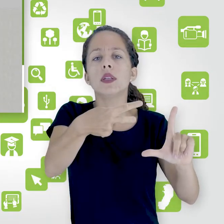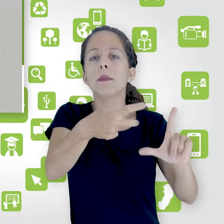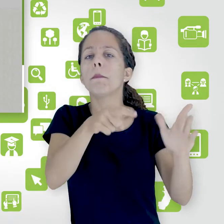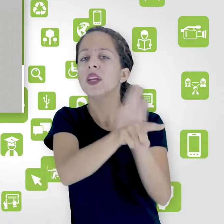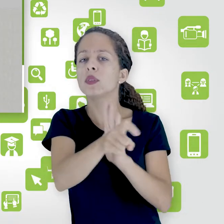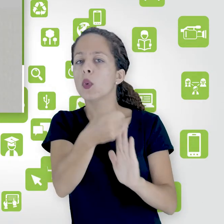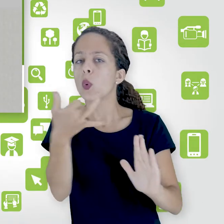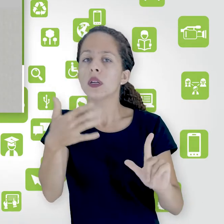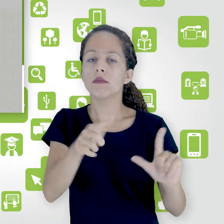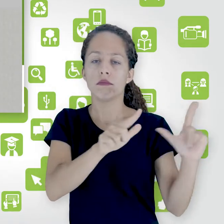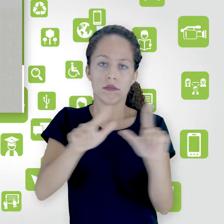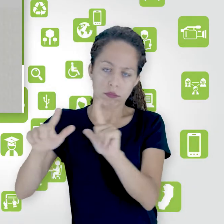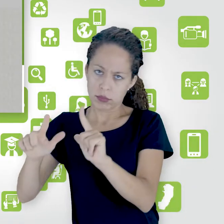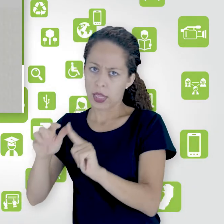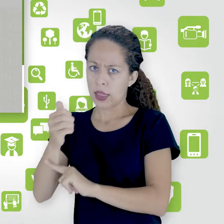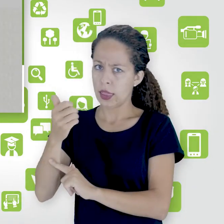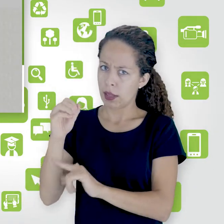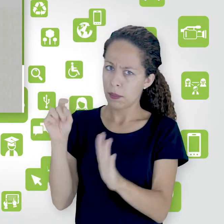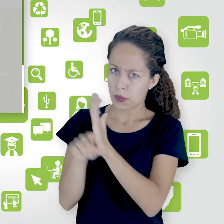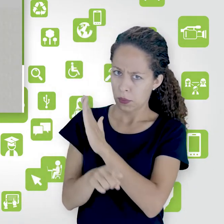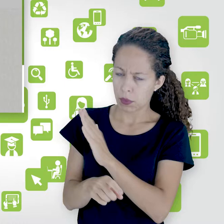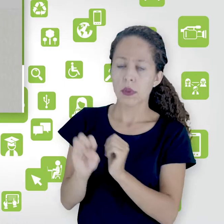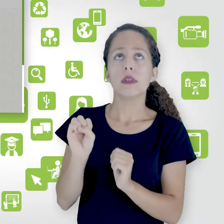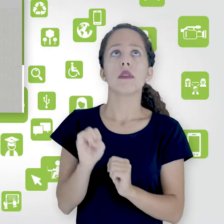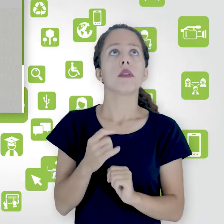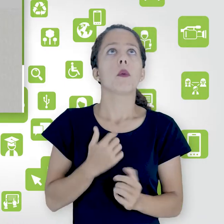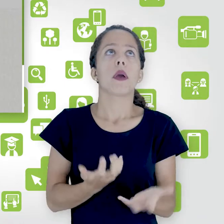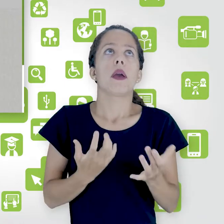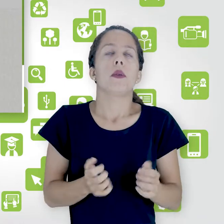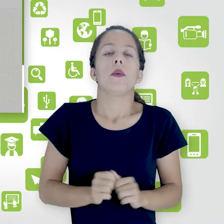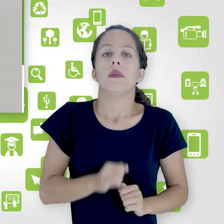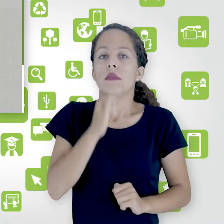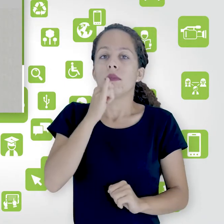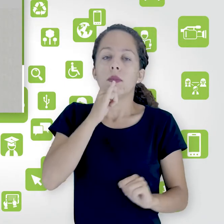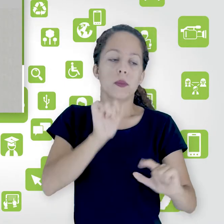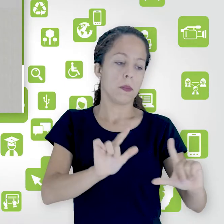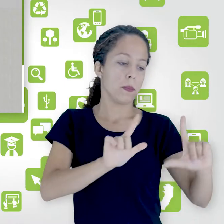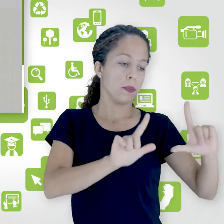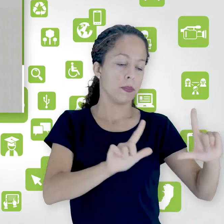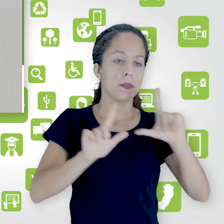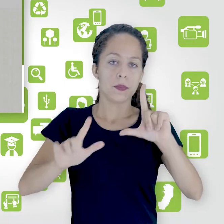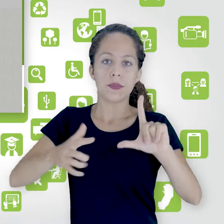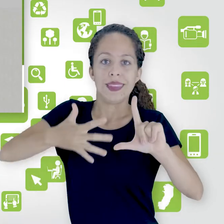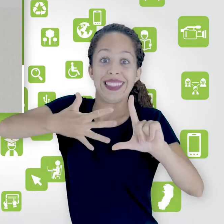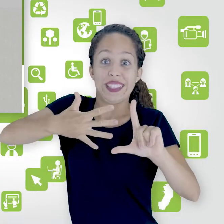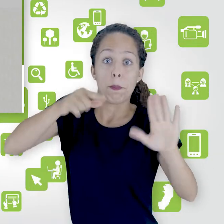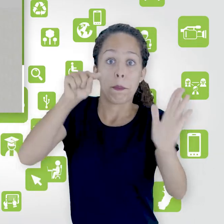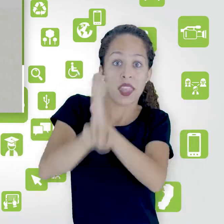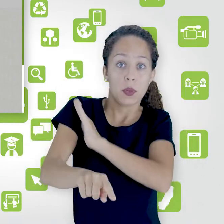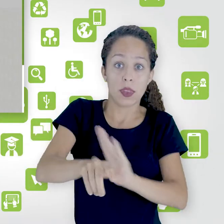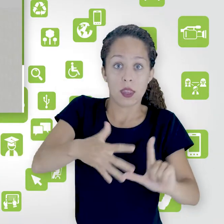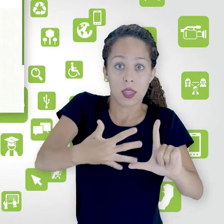as questões. Mas se eu quiser que tenha 5 questões por página, veja como vai ficar.